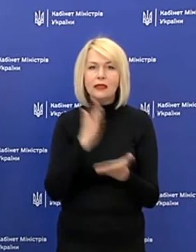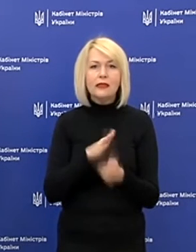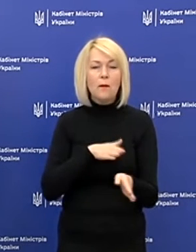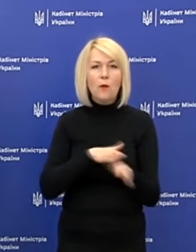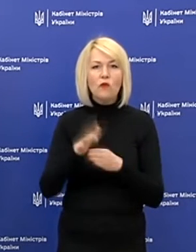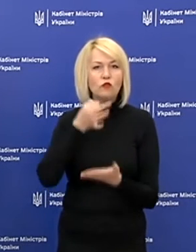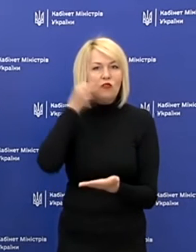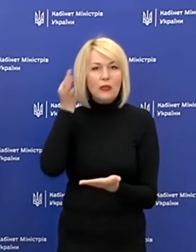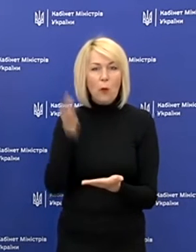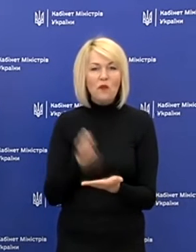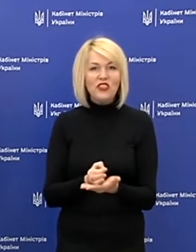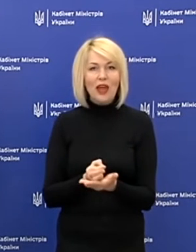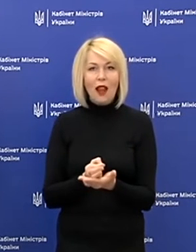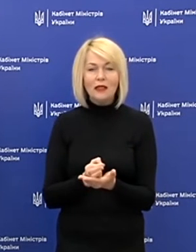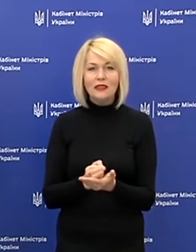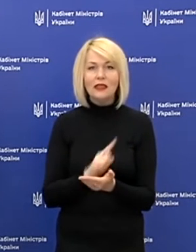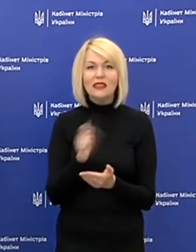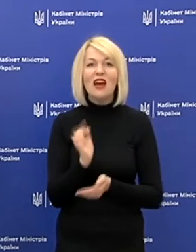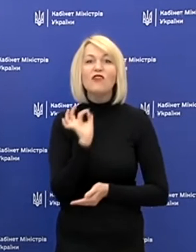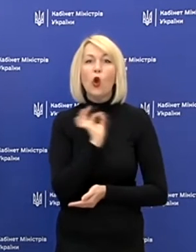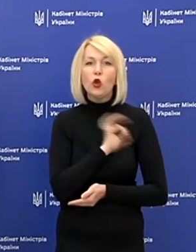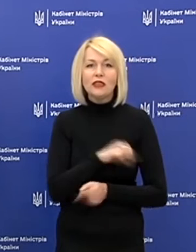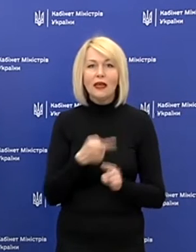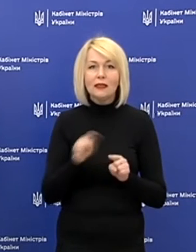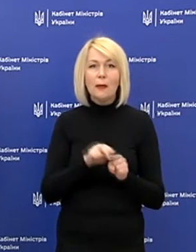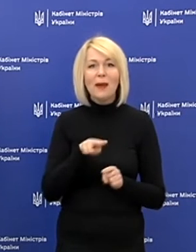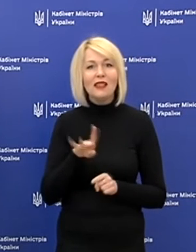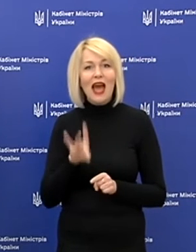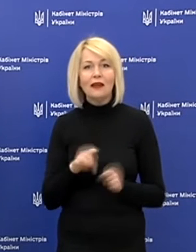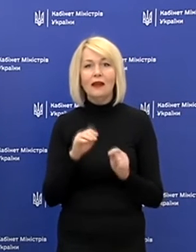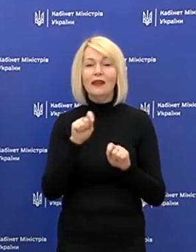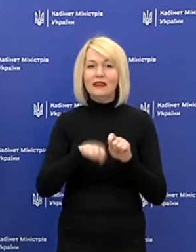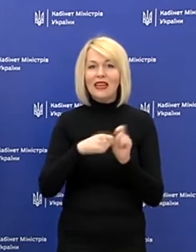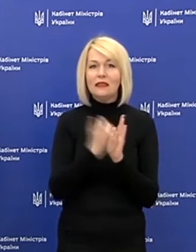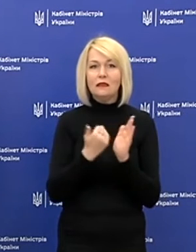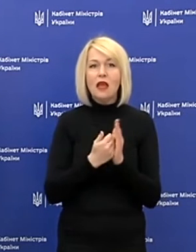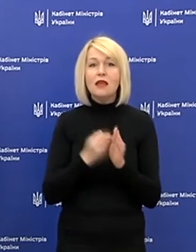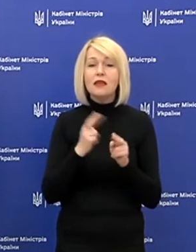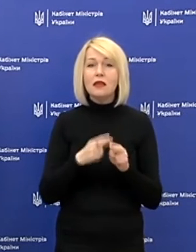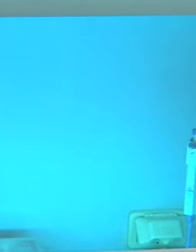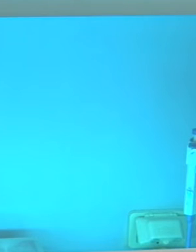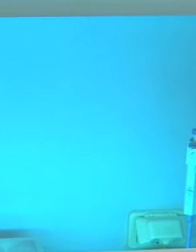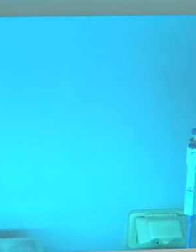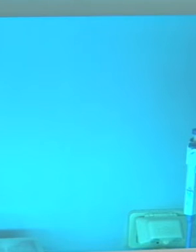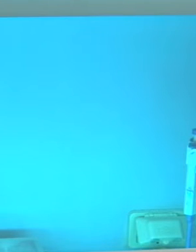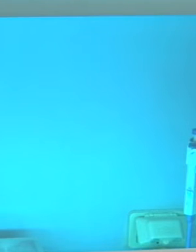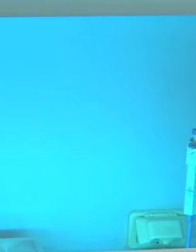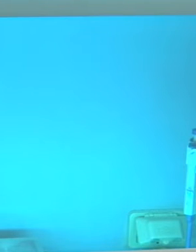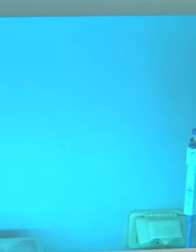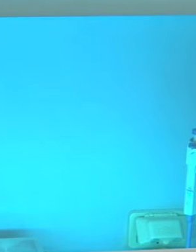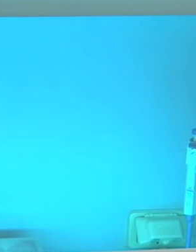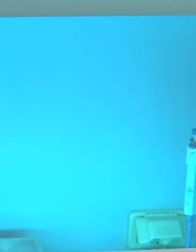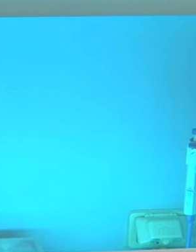використання цих ПЛР-тест-систем, в тому числі і кримінальну відповідальність. Міністр